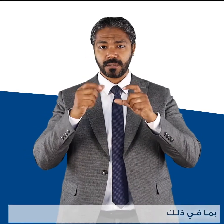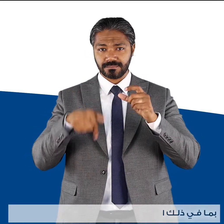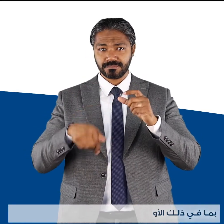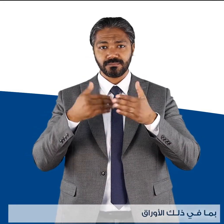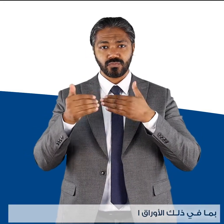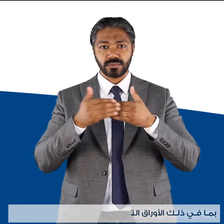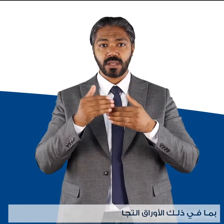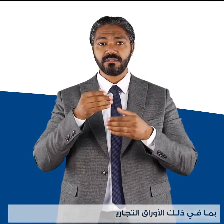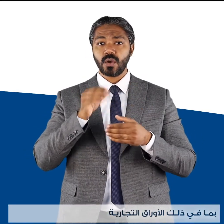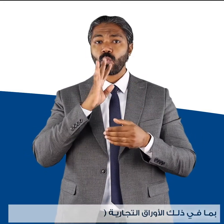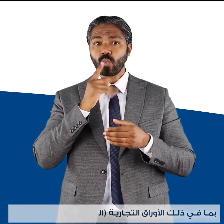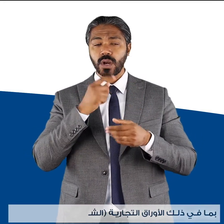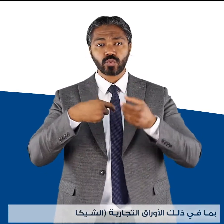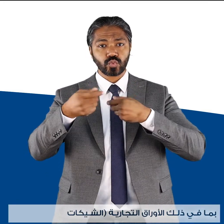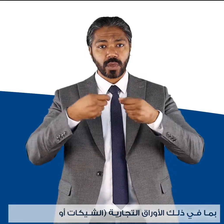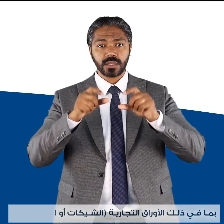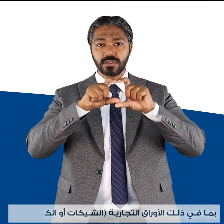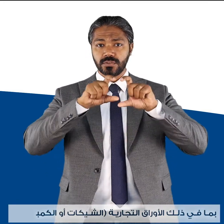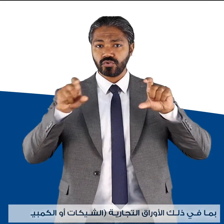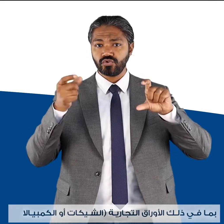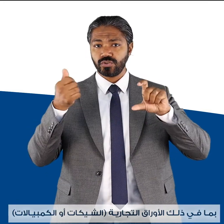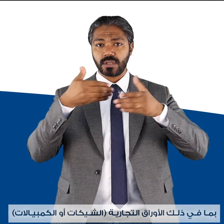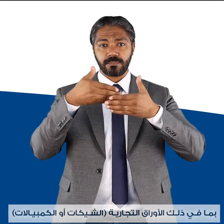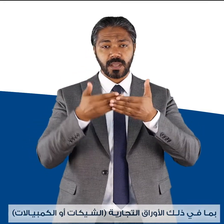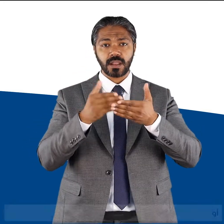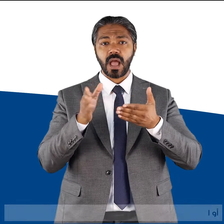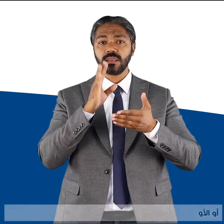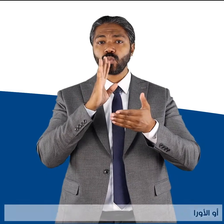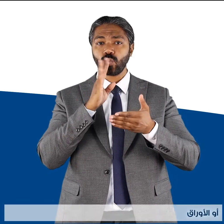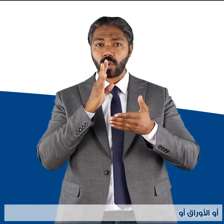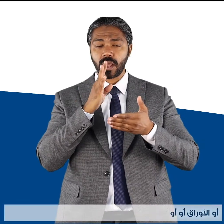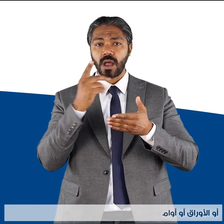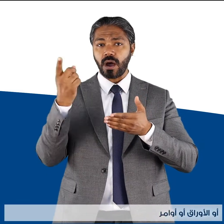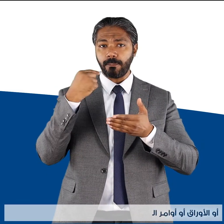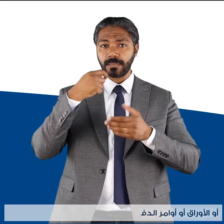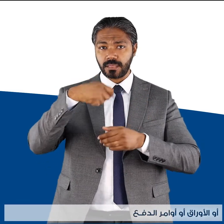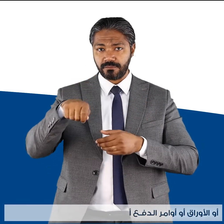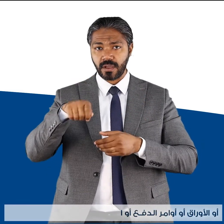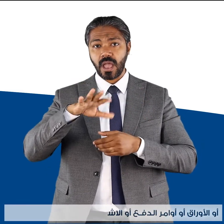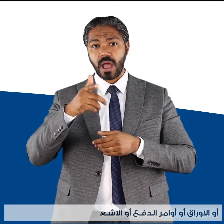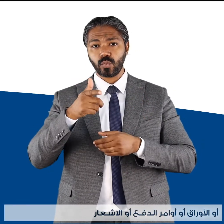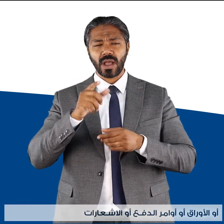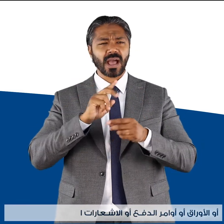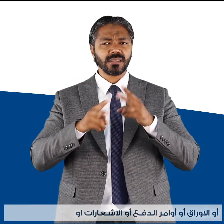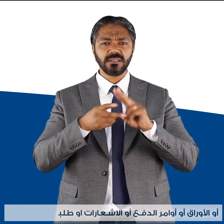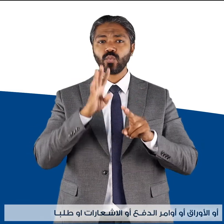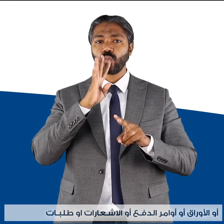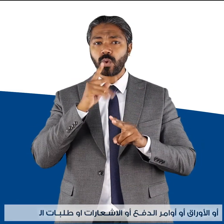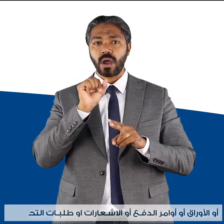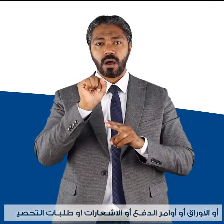الأوراق التجارية، الشيكات أو الكنبيالات أو الأوراق أو أوامر الدفع أو الإشعارات أو طلبات